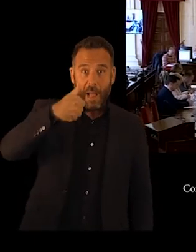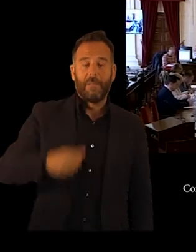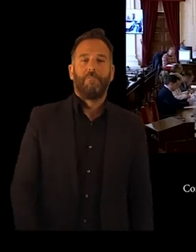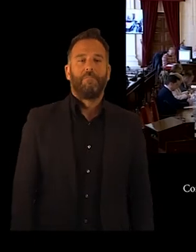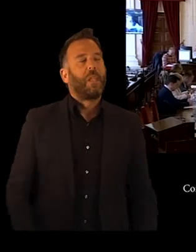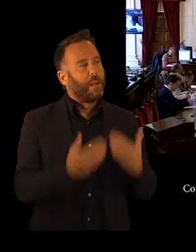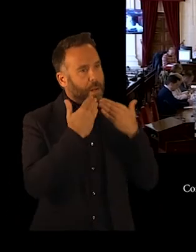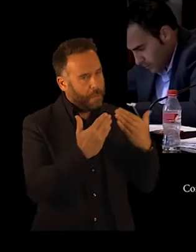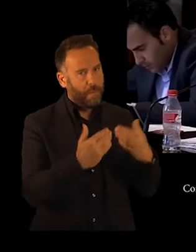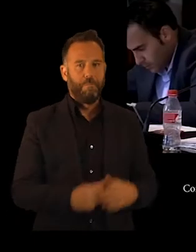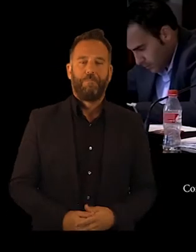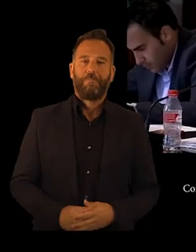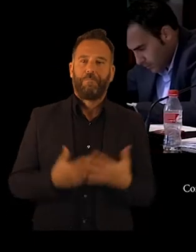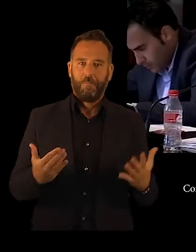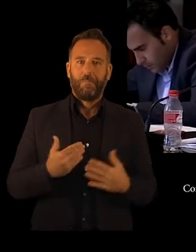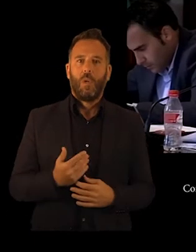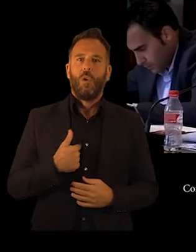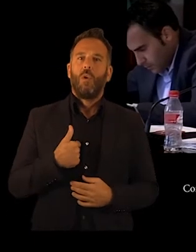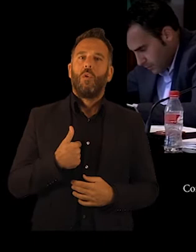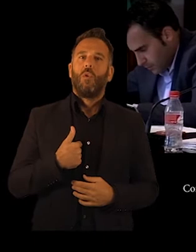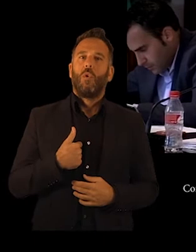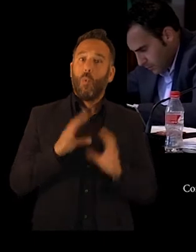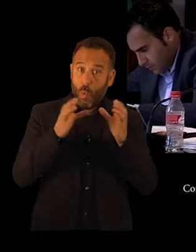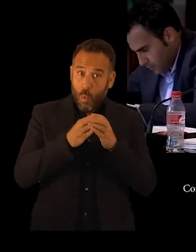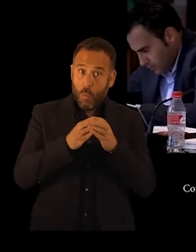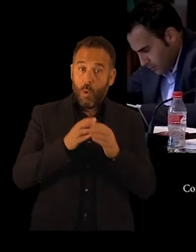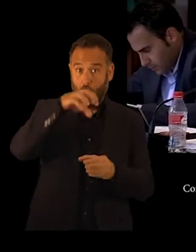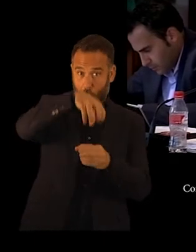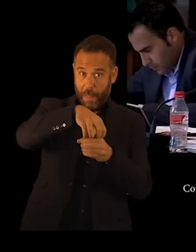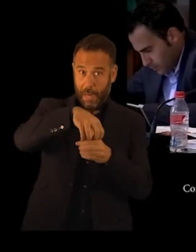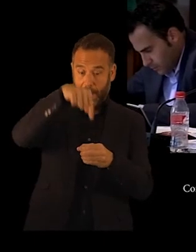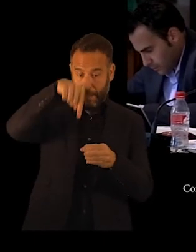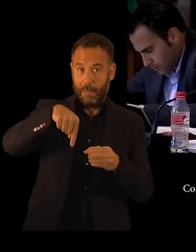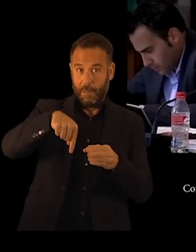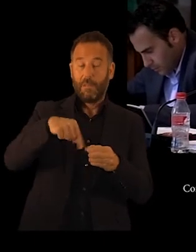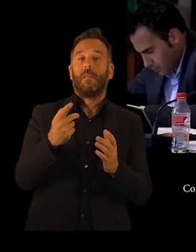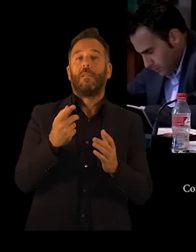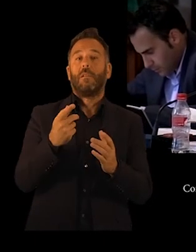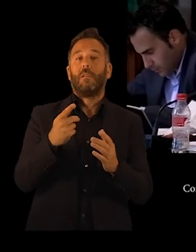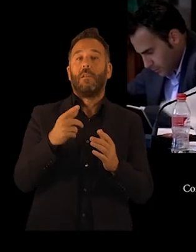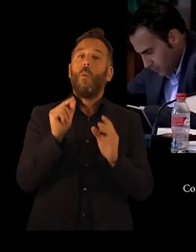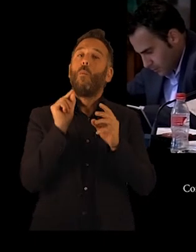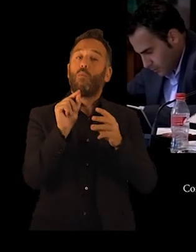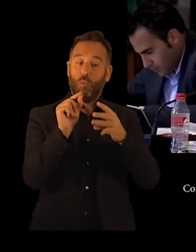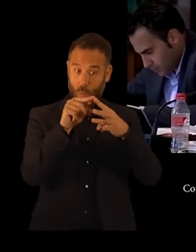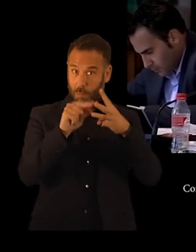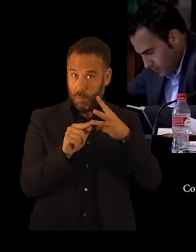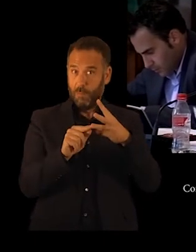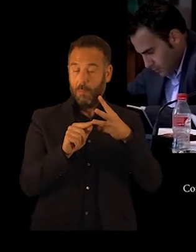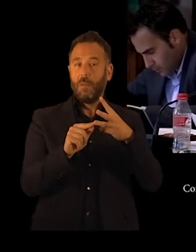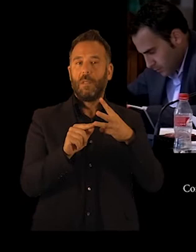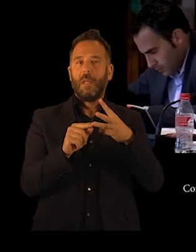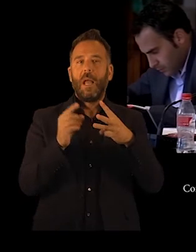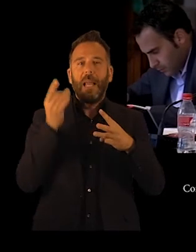Gracias. Bueno, el voto del Partido Socialista en este punto y en esta iniciativa